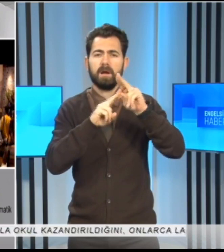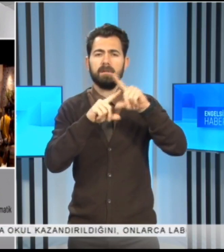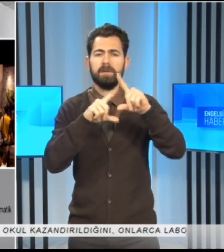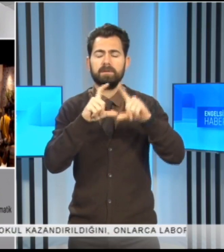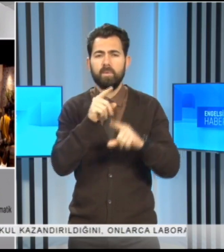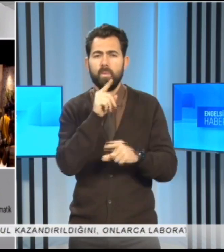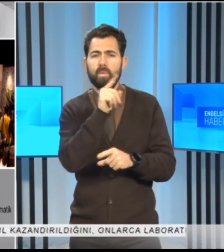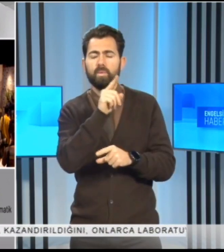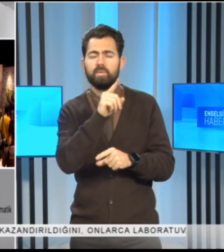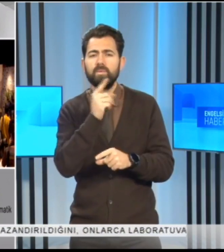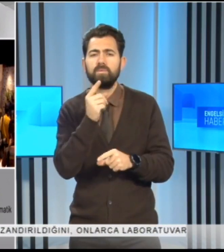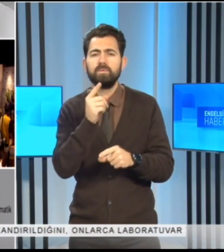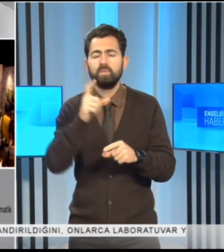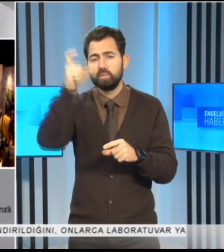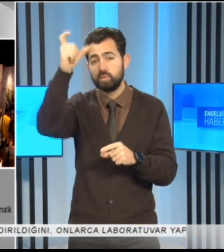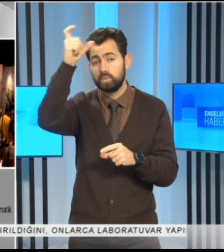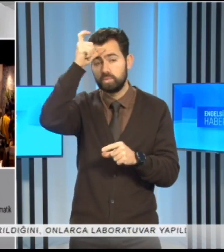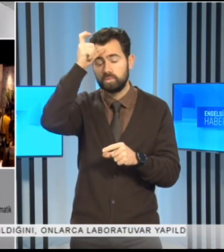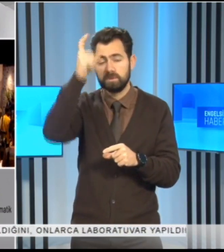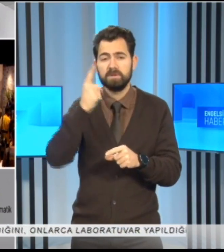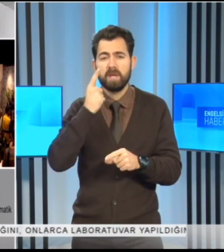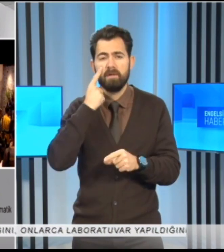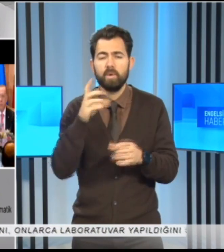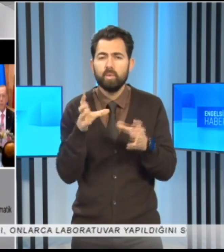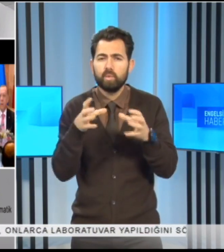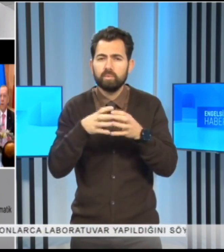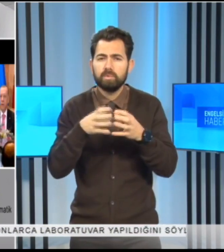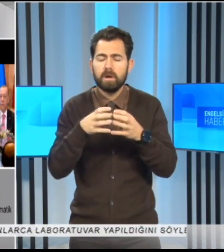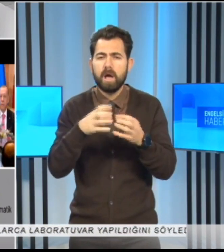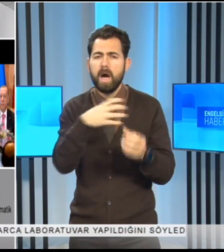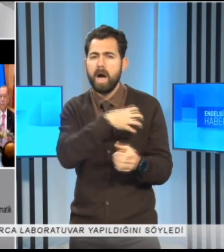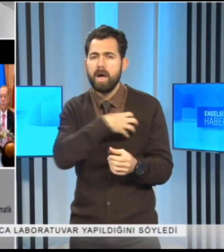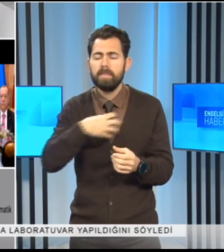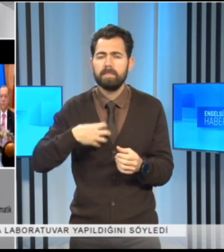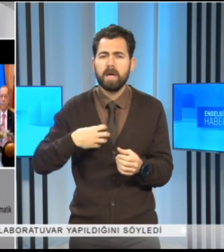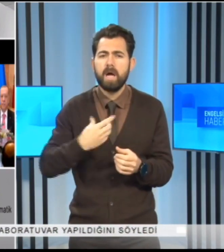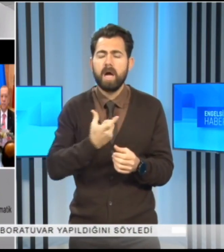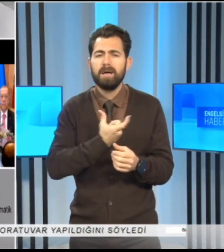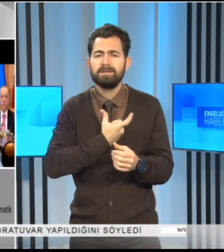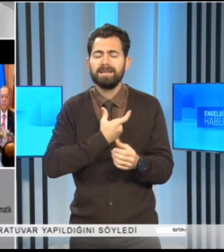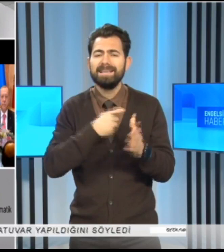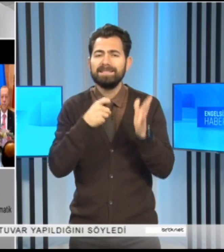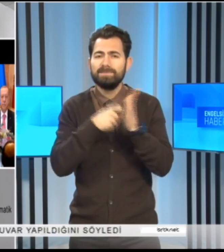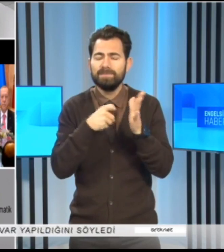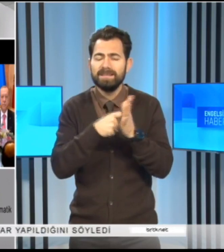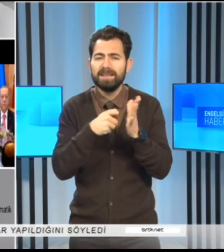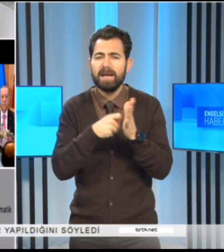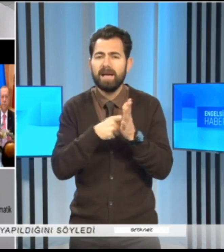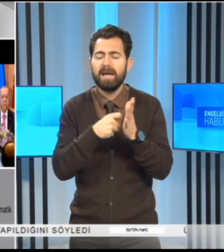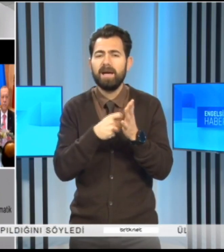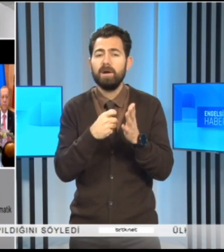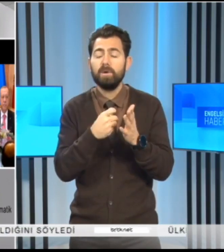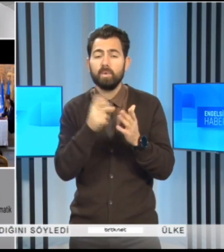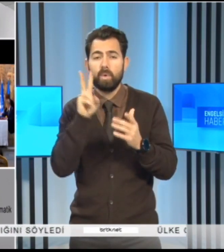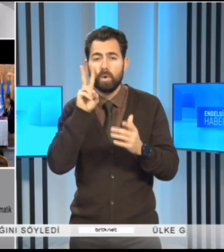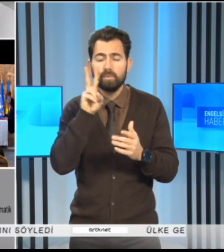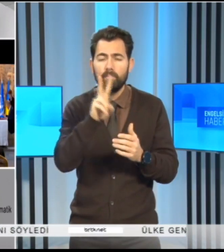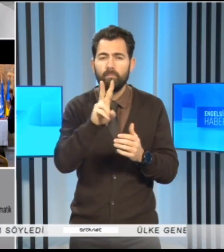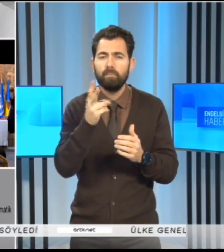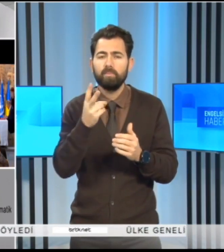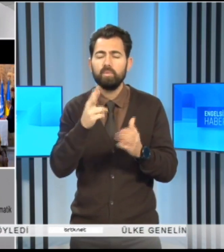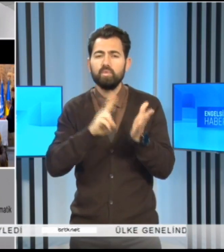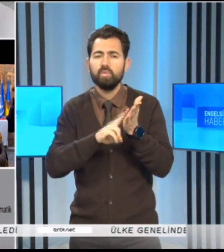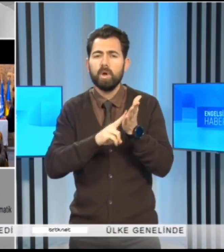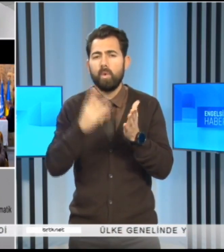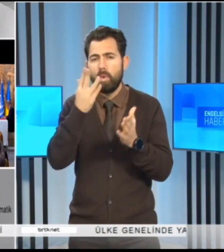Cumhuriyeti'nin Türk Devletleri Teşkilatı'na anayasal ismiyle gözlemci üye olarak kabulünü,